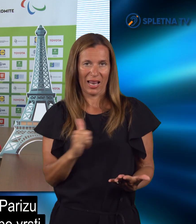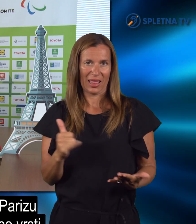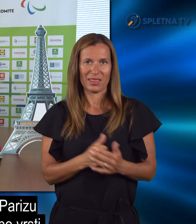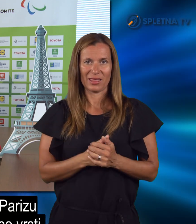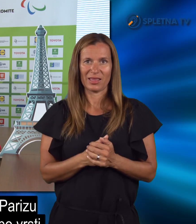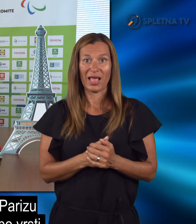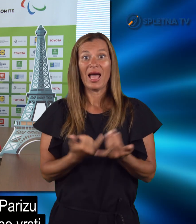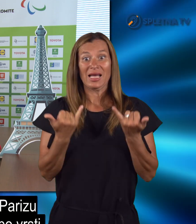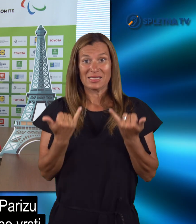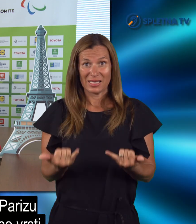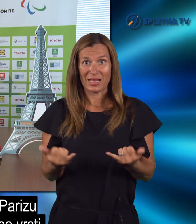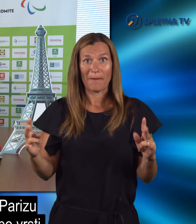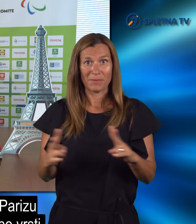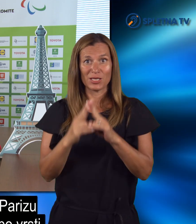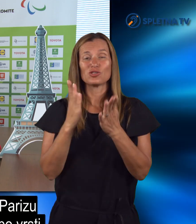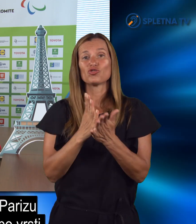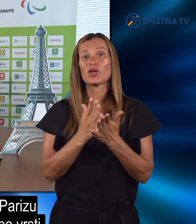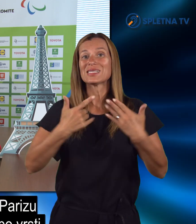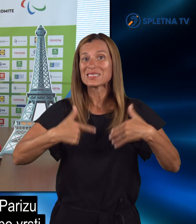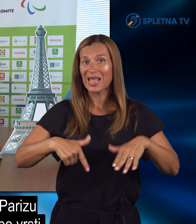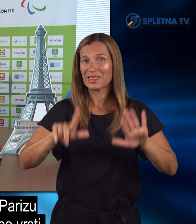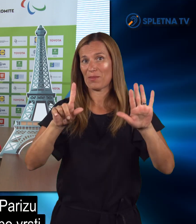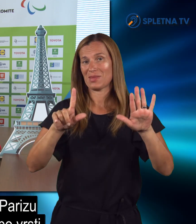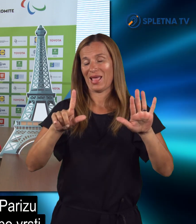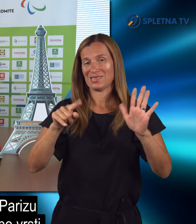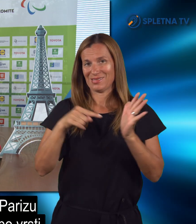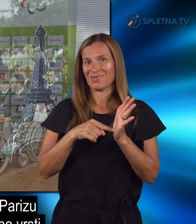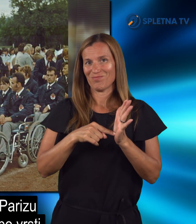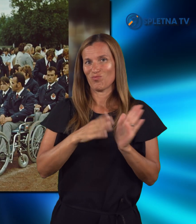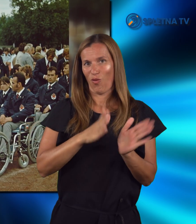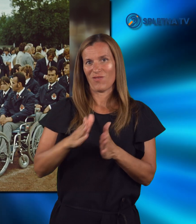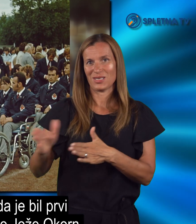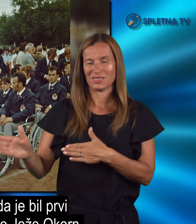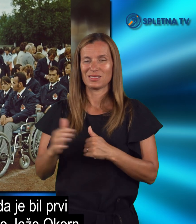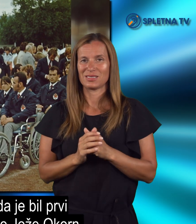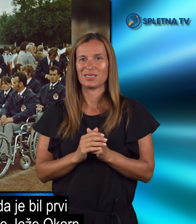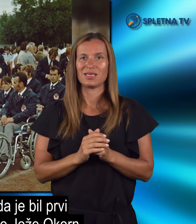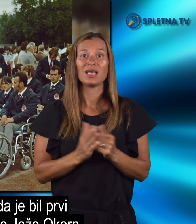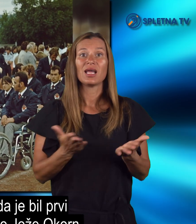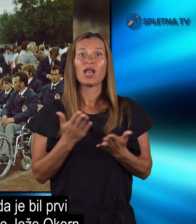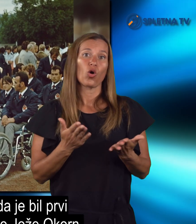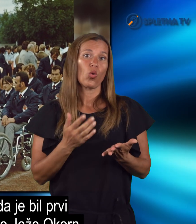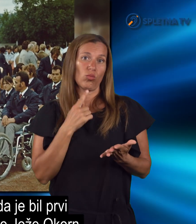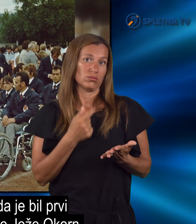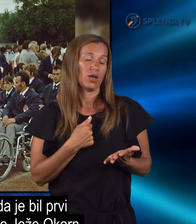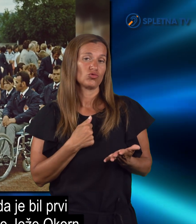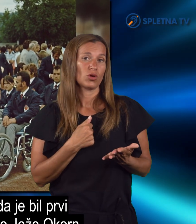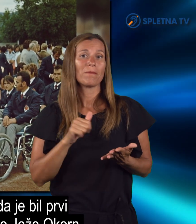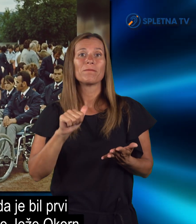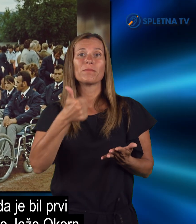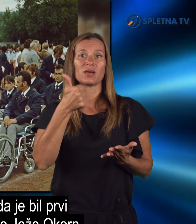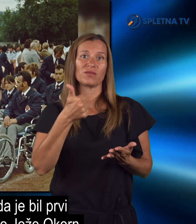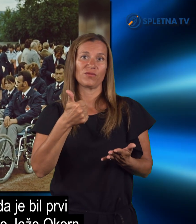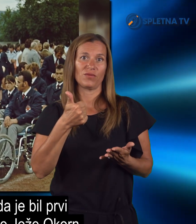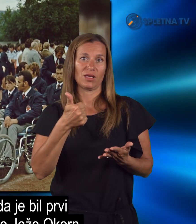leta, so tokrat v Parizu bojo že 17. povrsti. Lahko omenim, da je